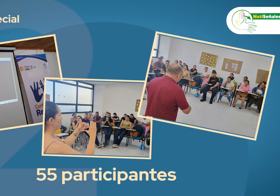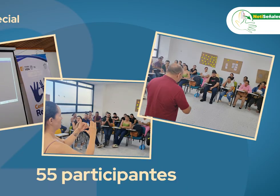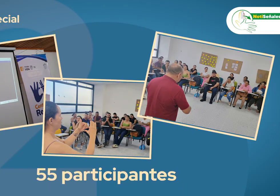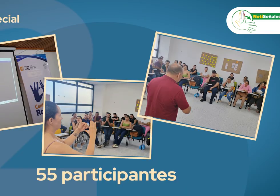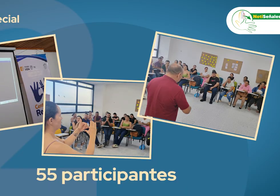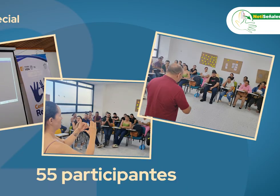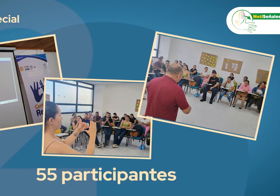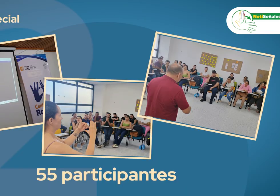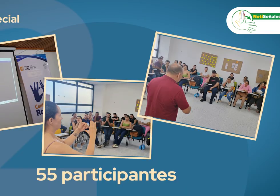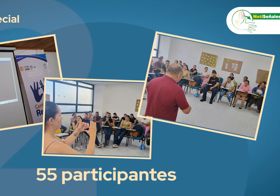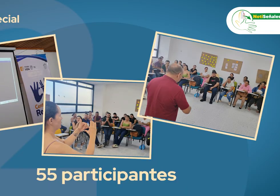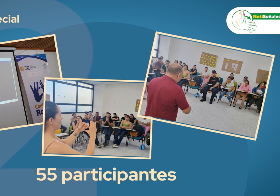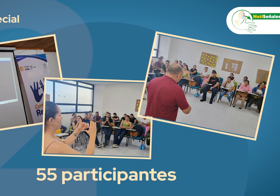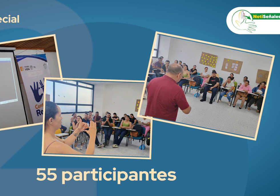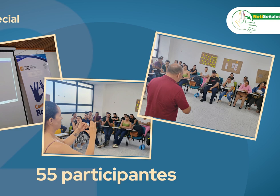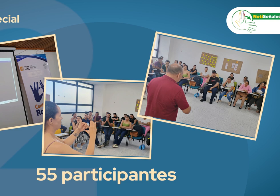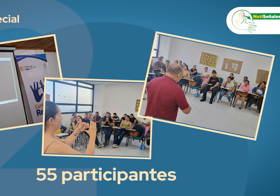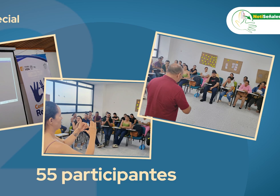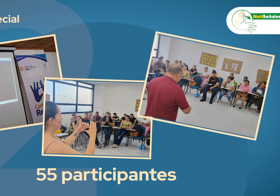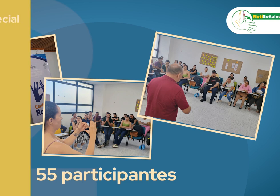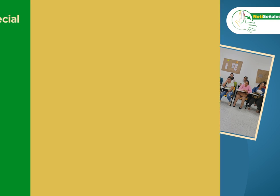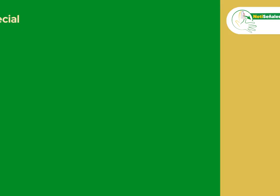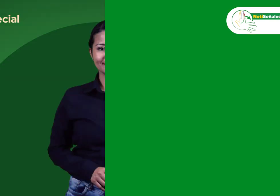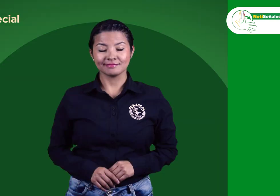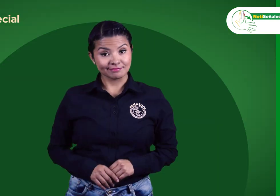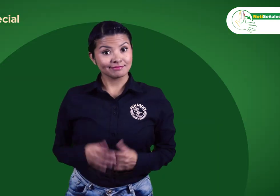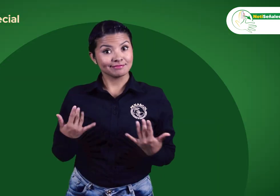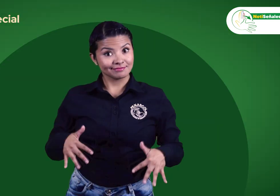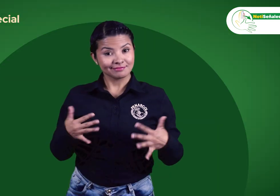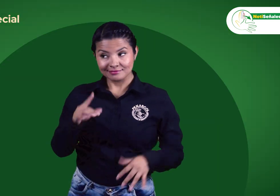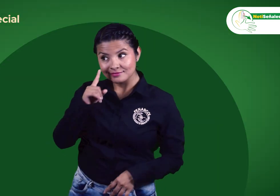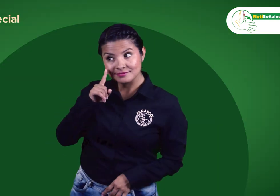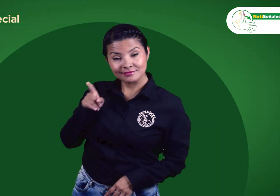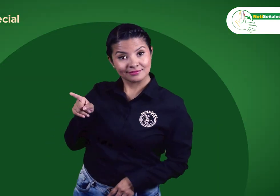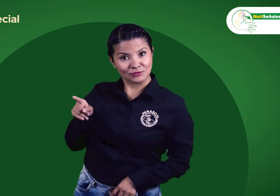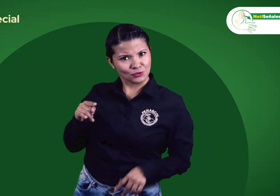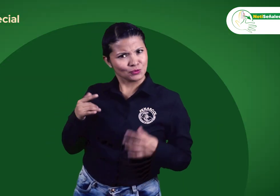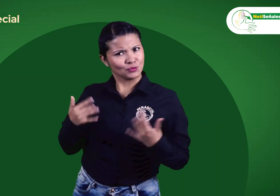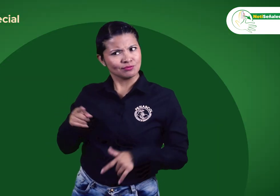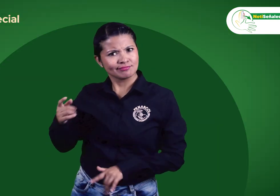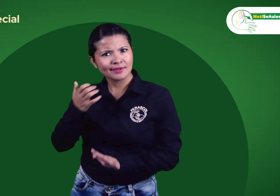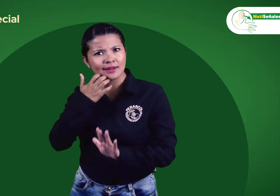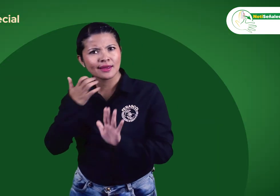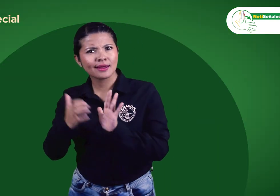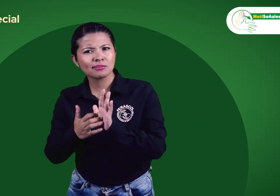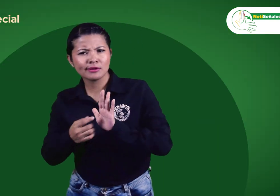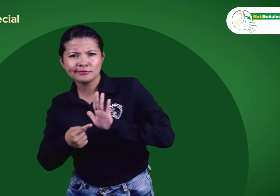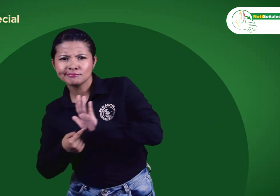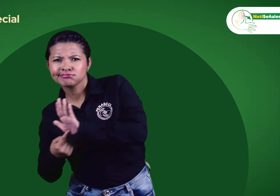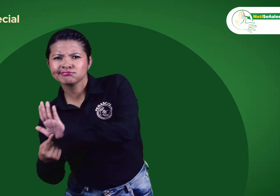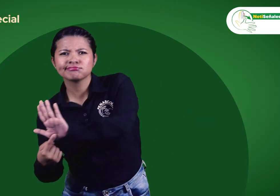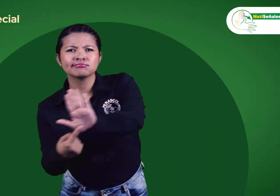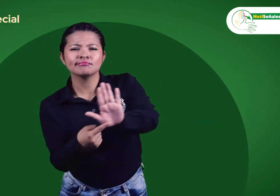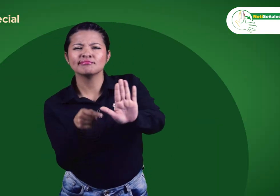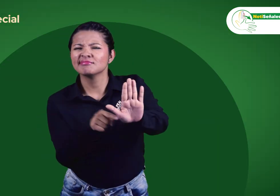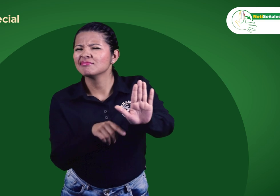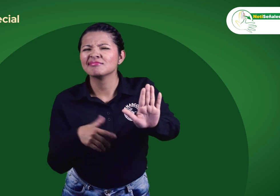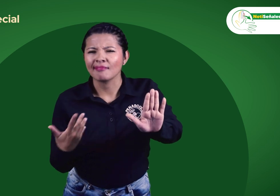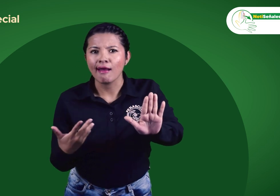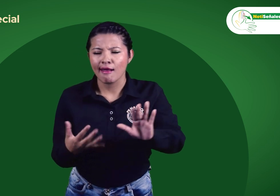55 participantes 55 participantes vieron todo este trabajo en florencia